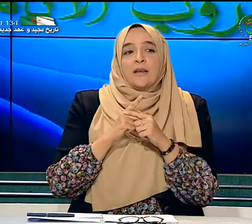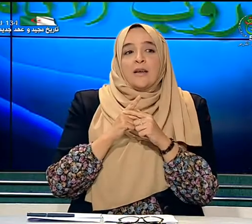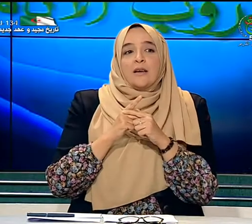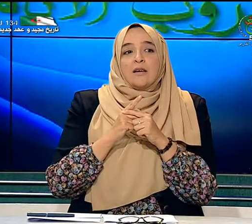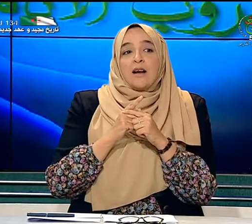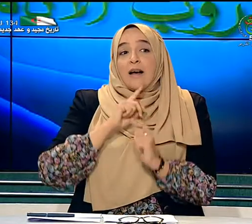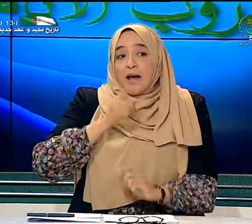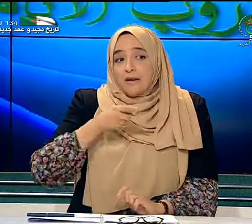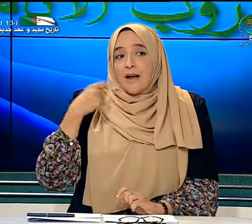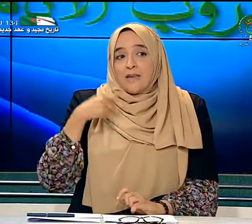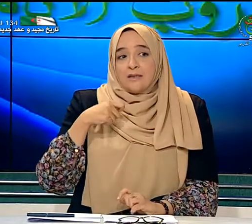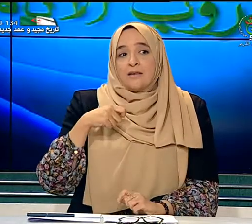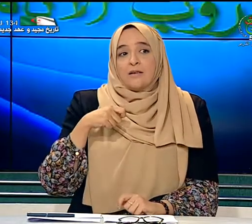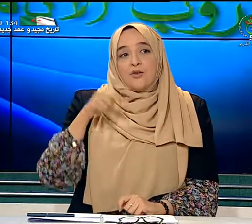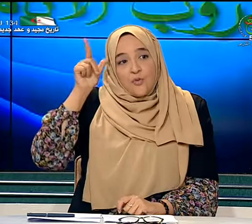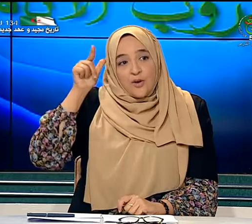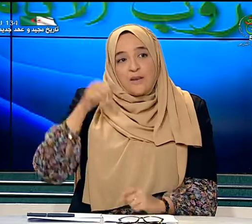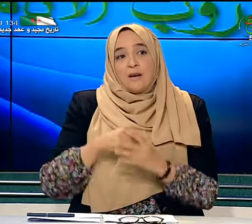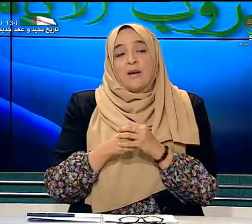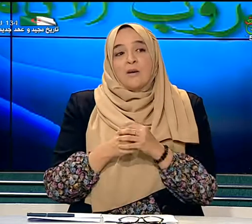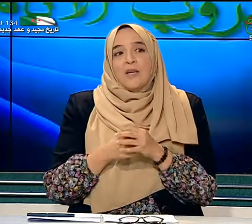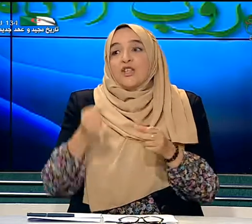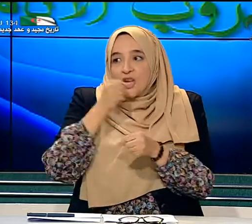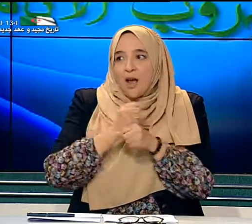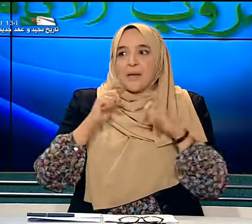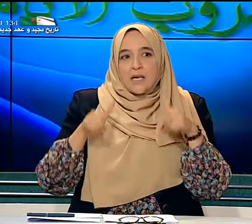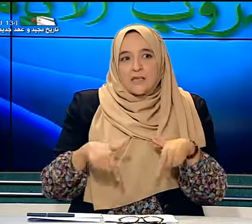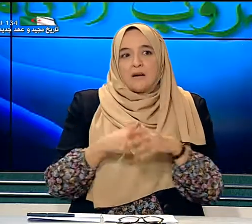قرار الرئيس الجمهورية بإنشاء مدرسة